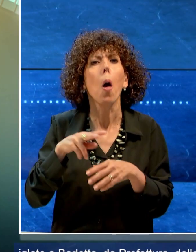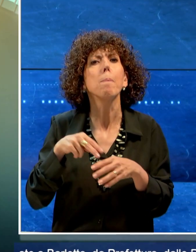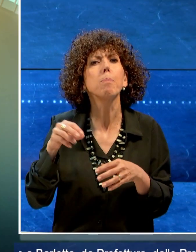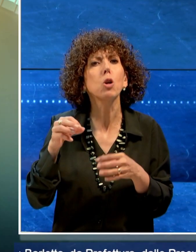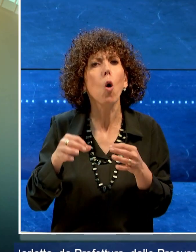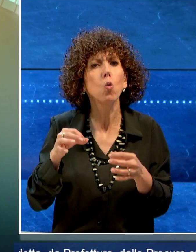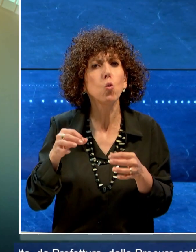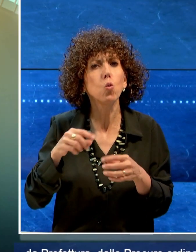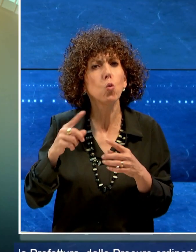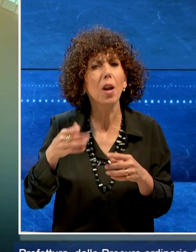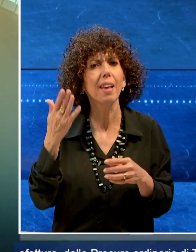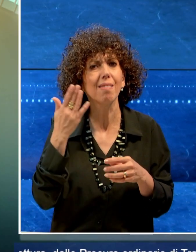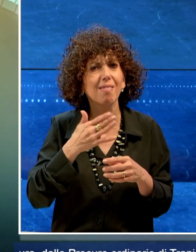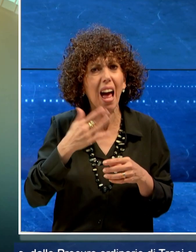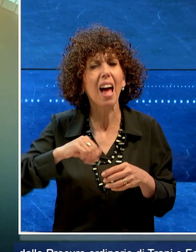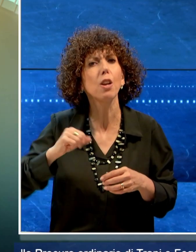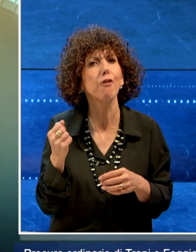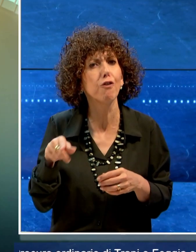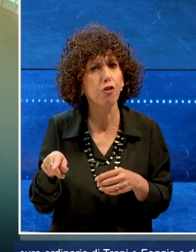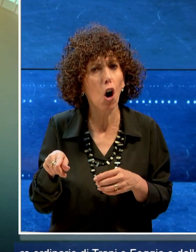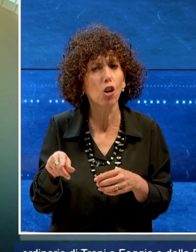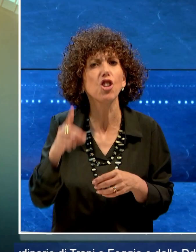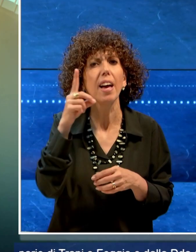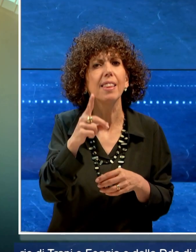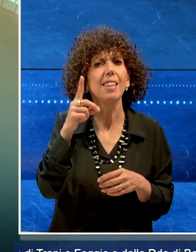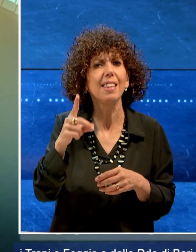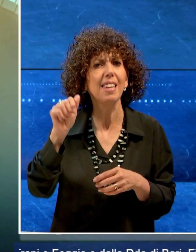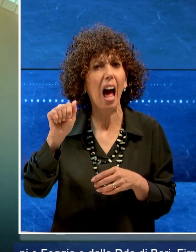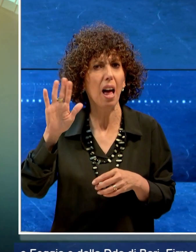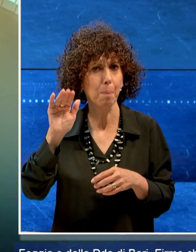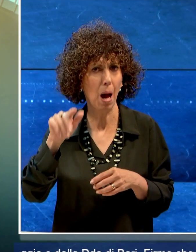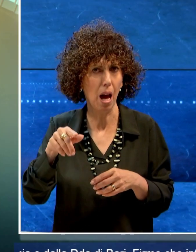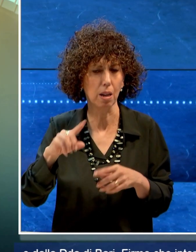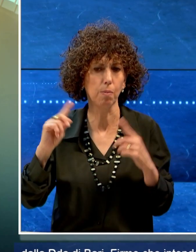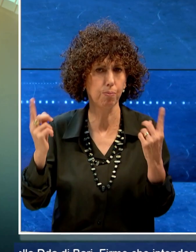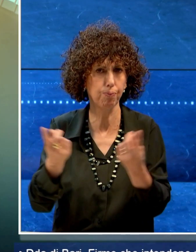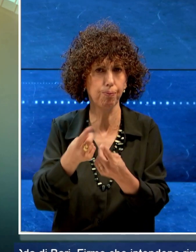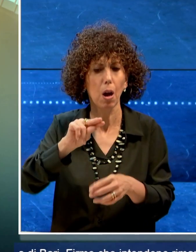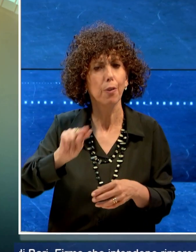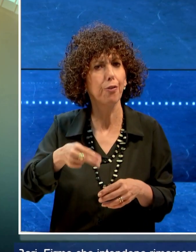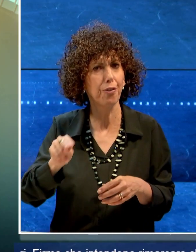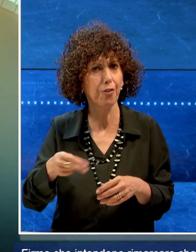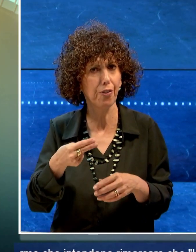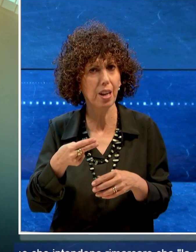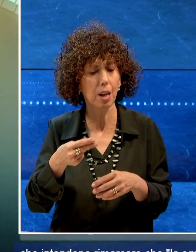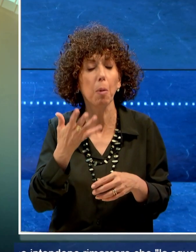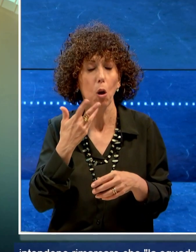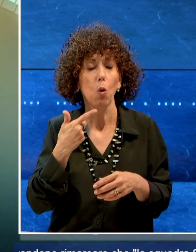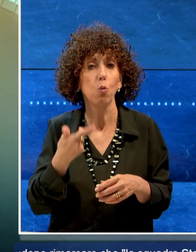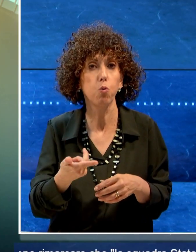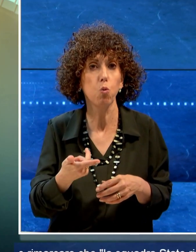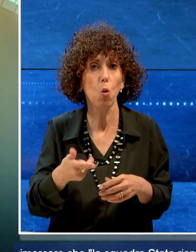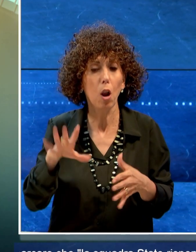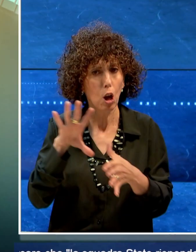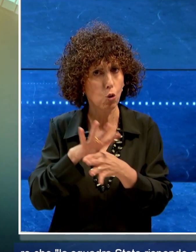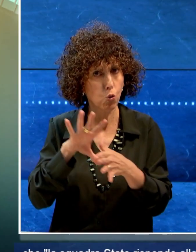ordinarie di Trani e Foggia e dalla DDA di Bari. Firme che intendono rimarcare che la